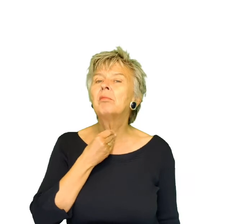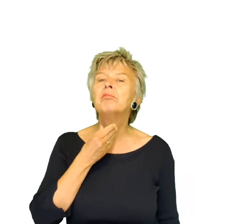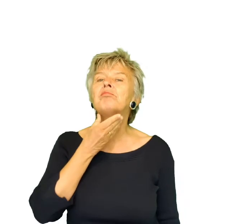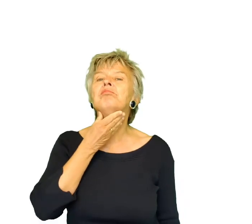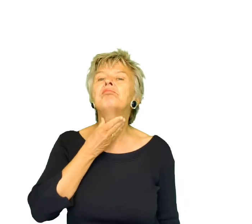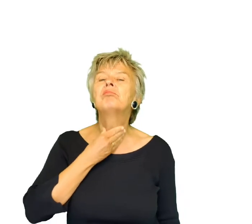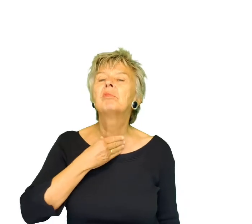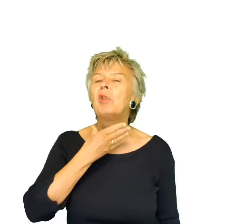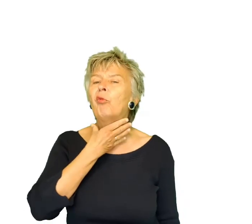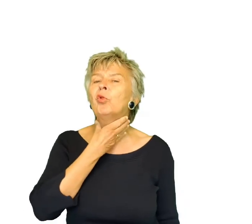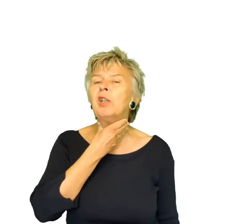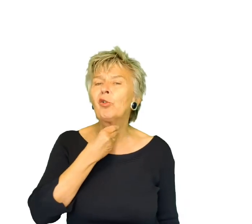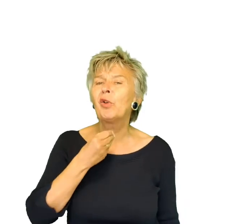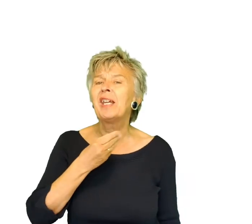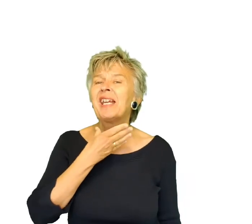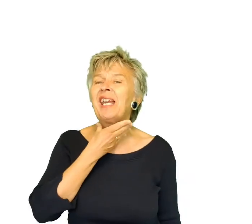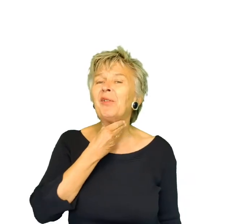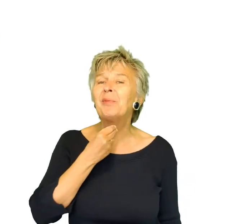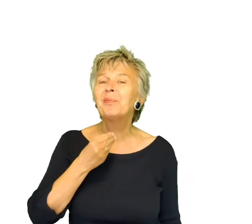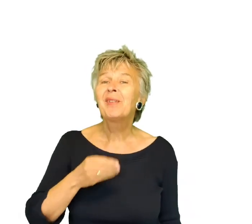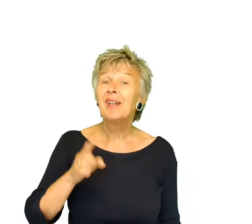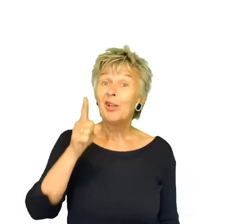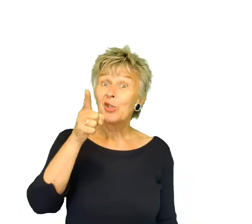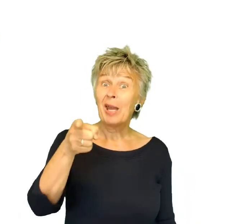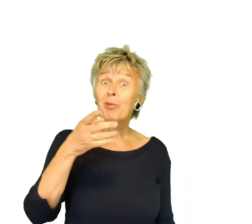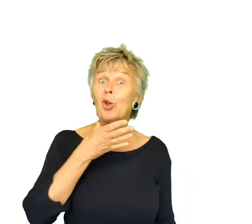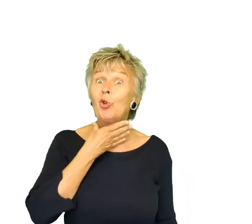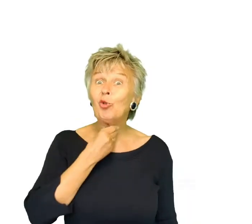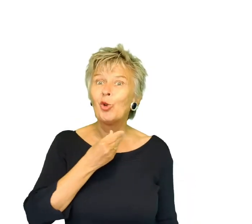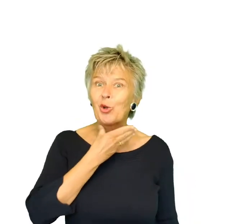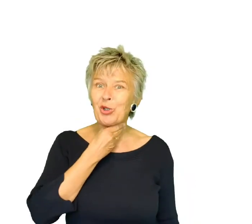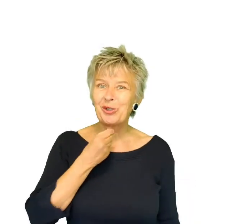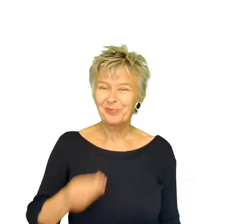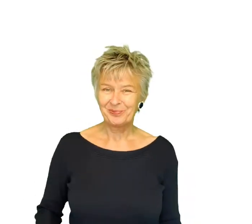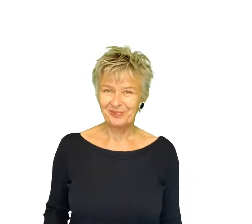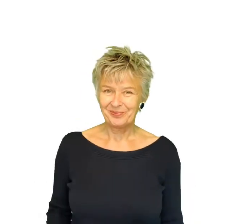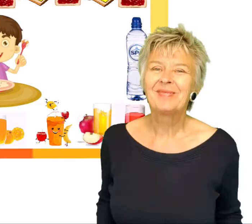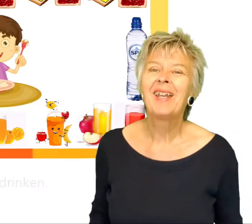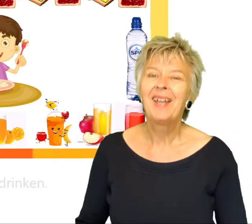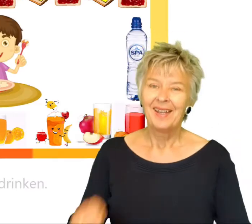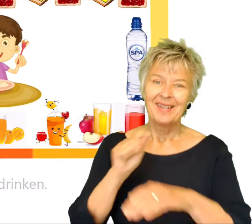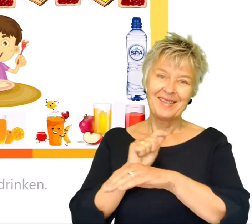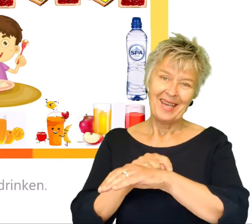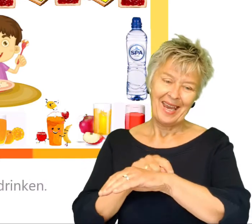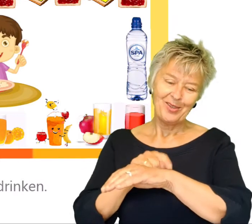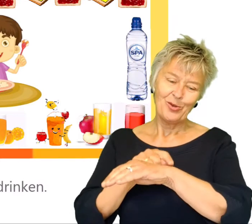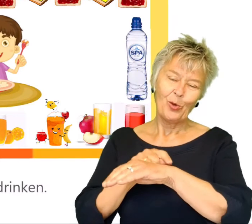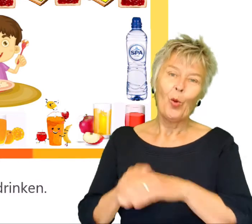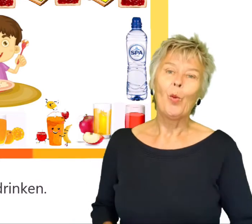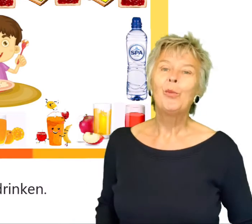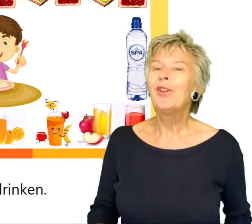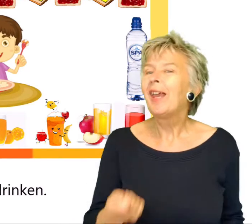voel je dat ook in je keel. Dus heb je dorst. Tijd om te